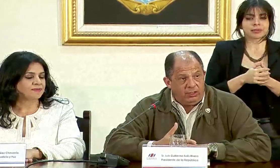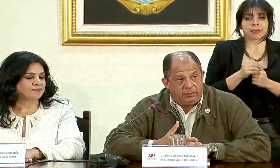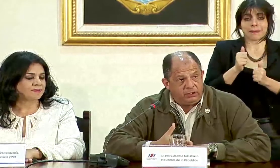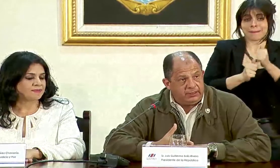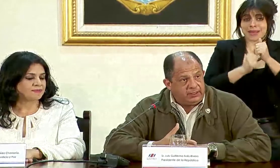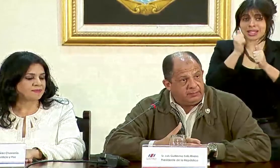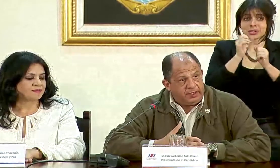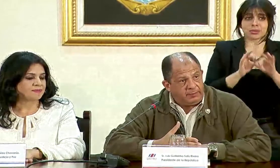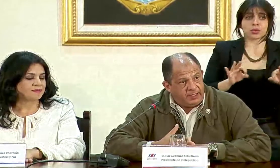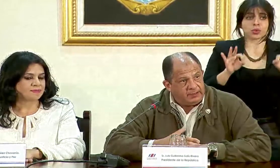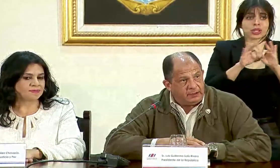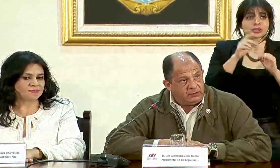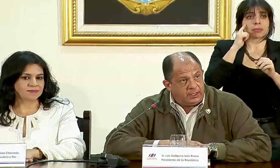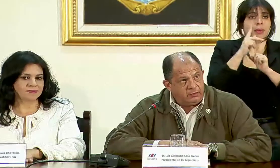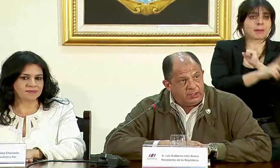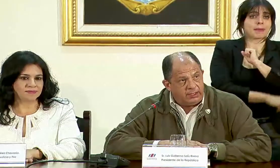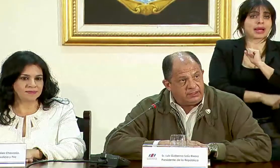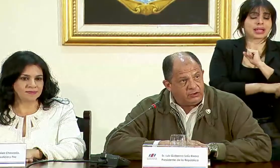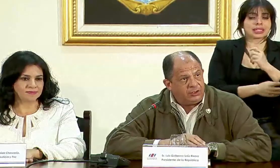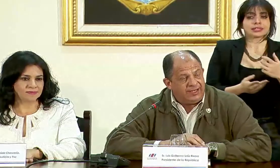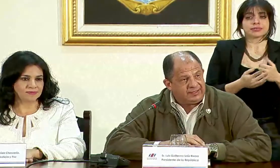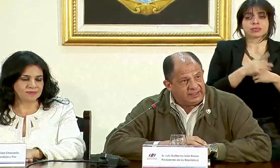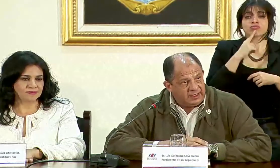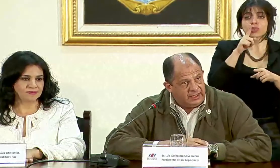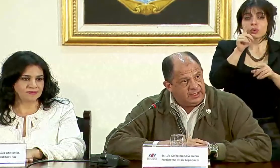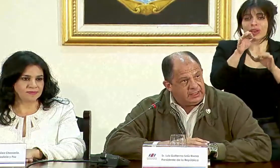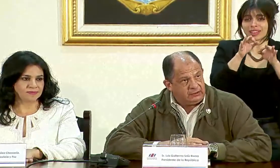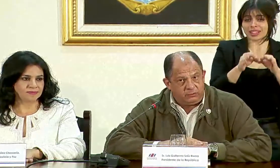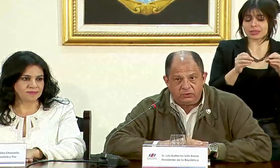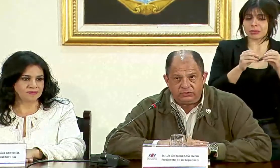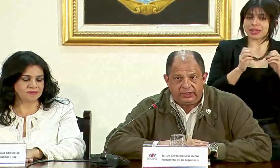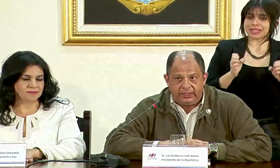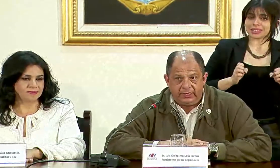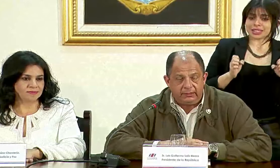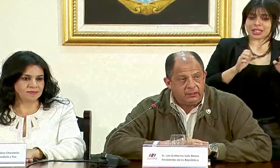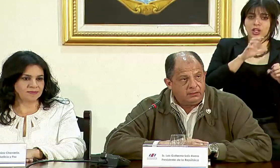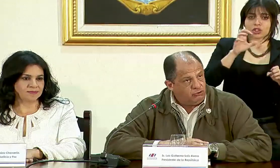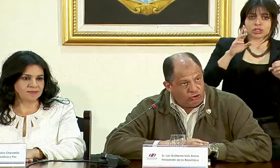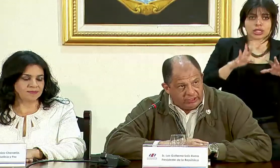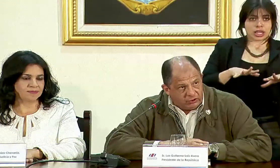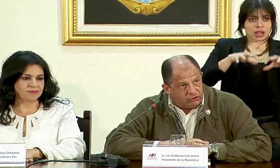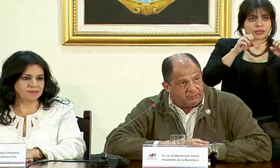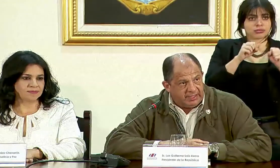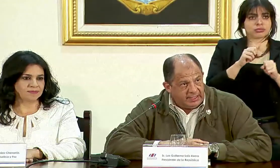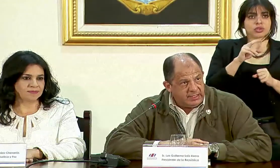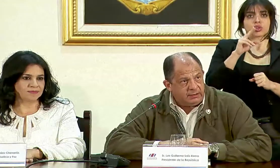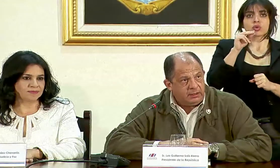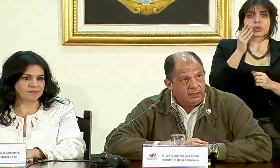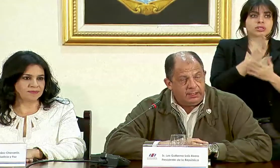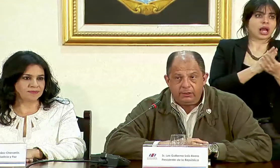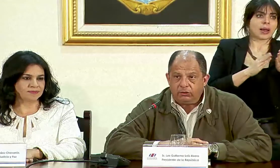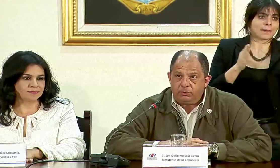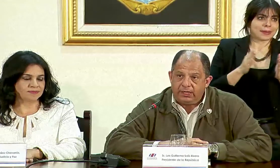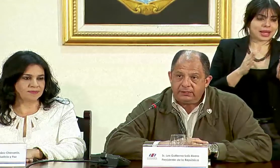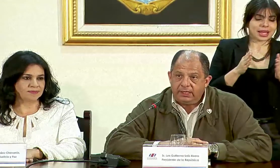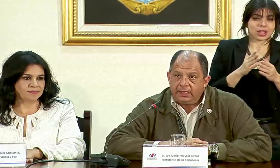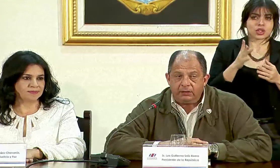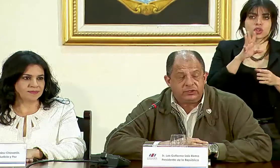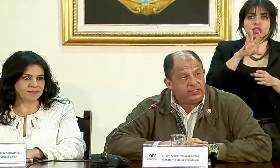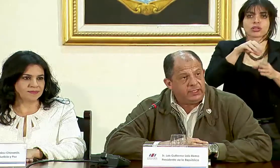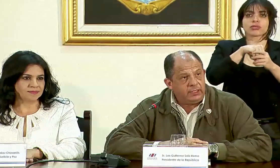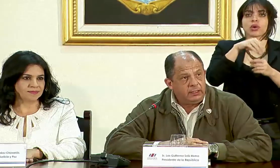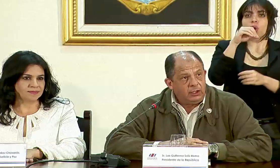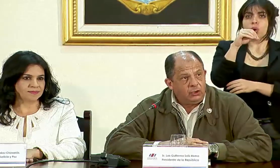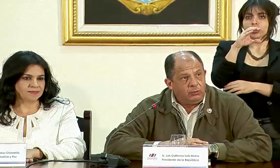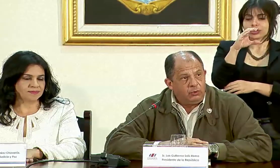mayor importancia para el país. Es una decisión estratégica que tomó Costa Rica, no es cosa pequeña, el incorporarse